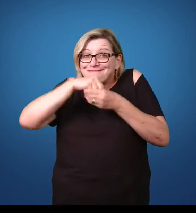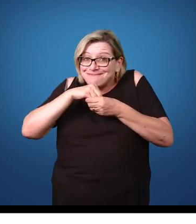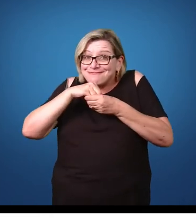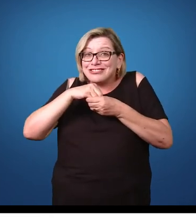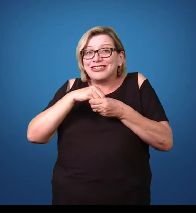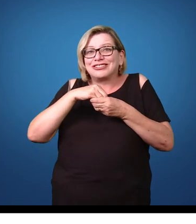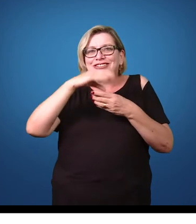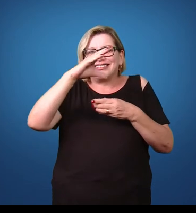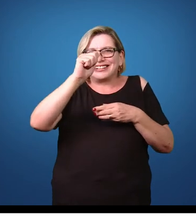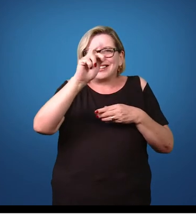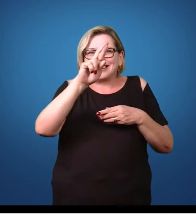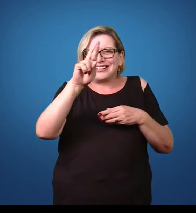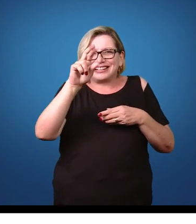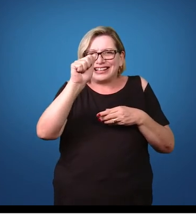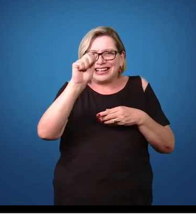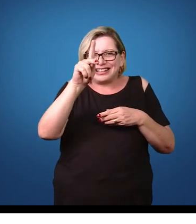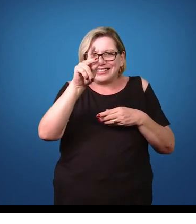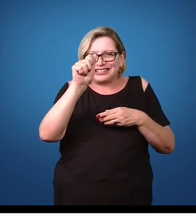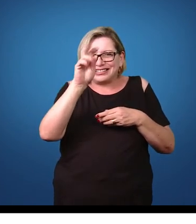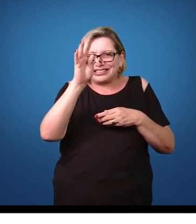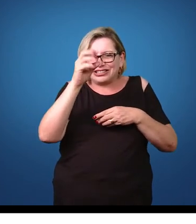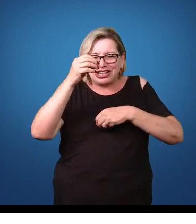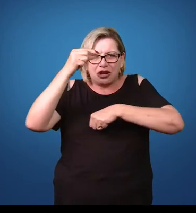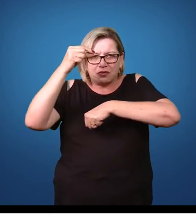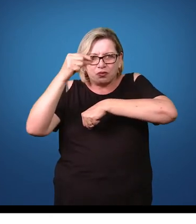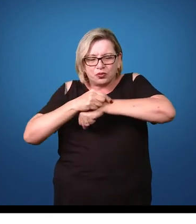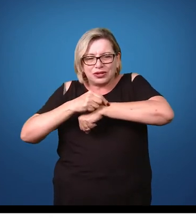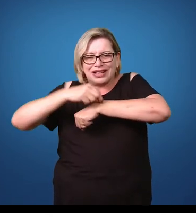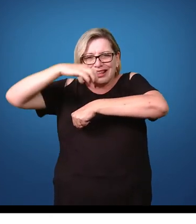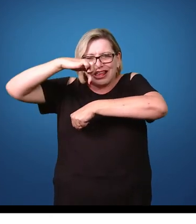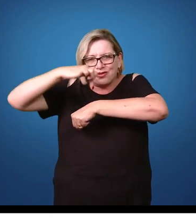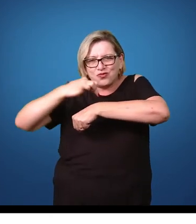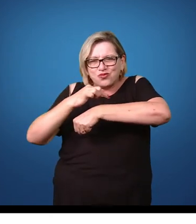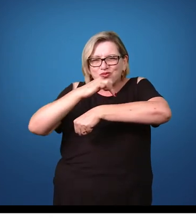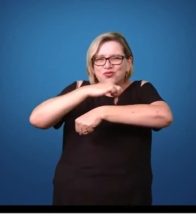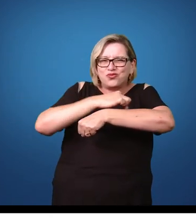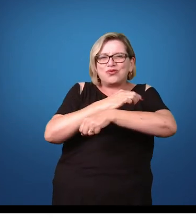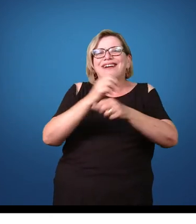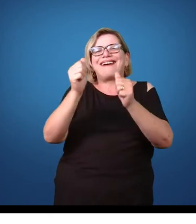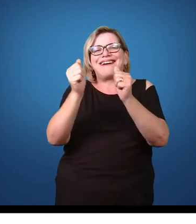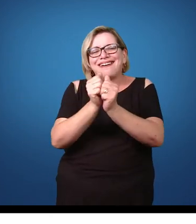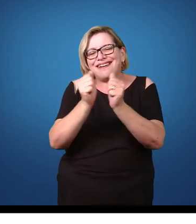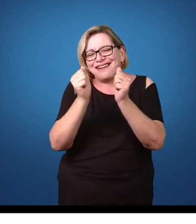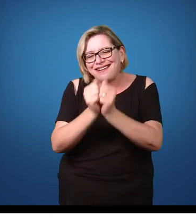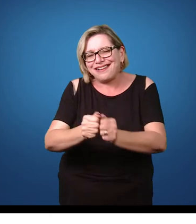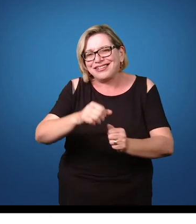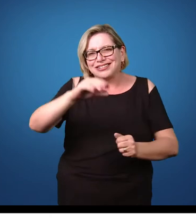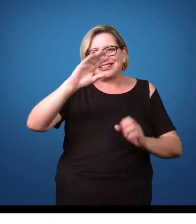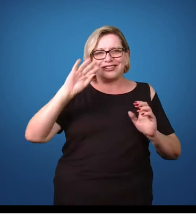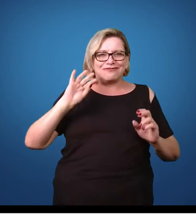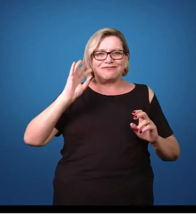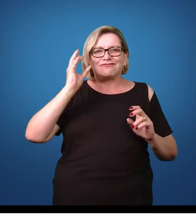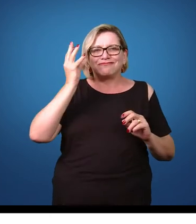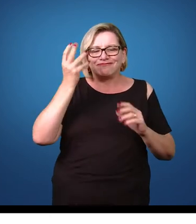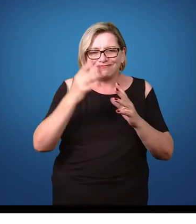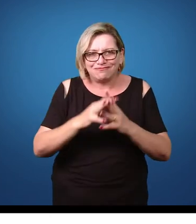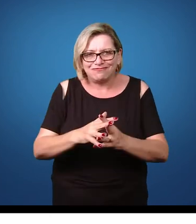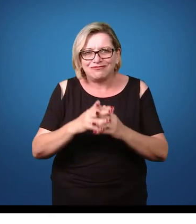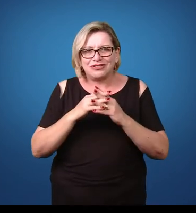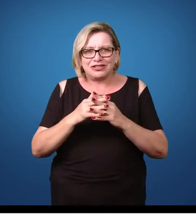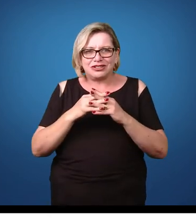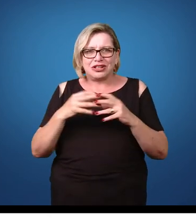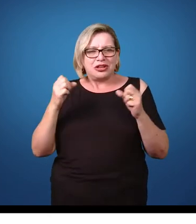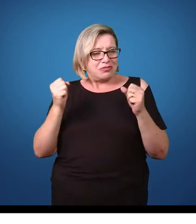e que quando o carrapato pica o hospedeiro, essa bactéria pode entrar no hospedeiro e causar sérias